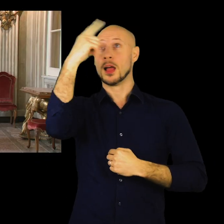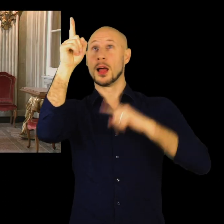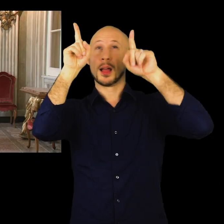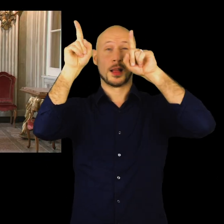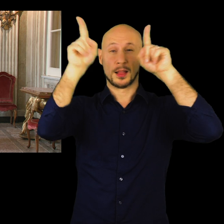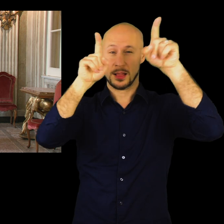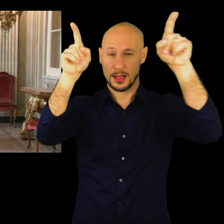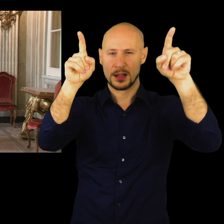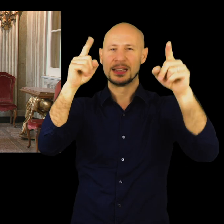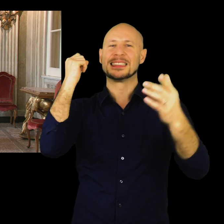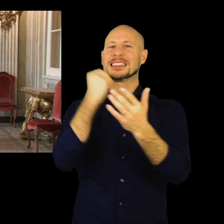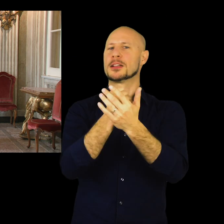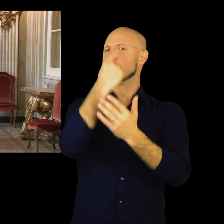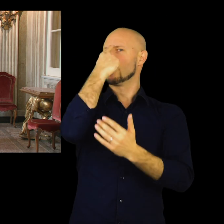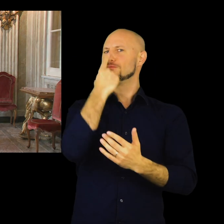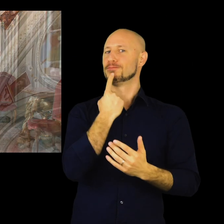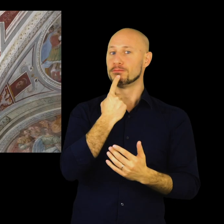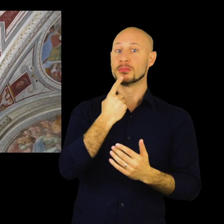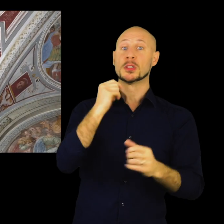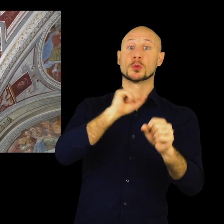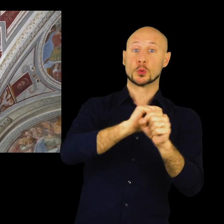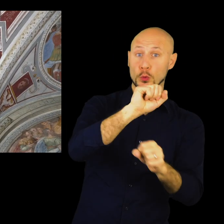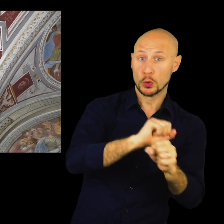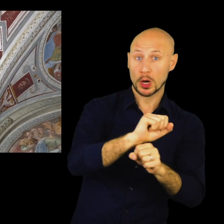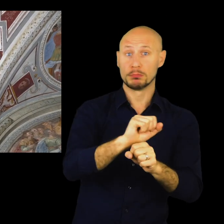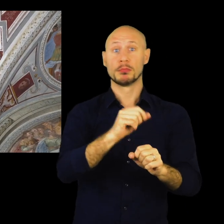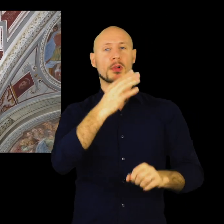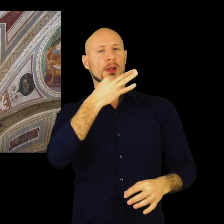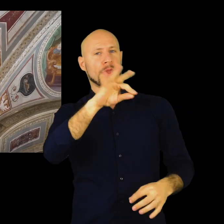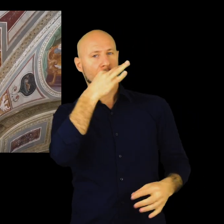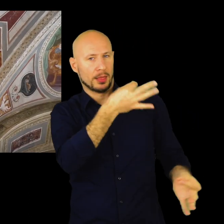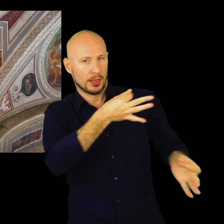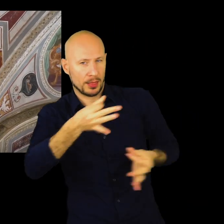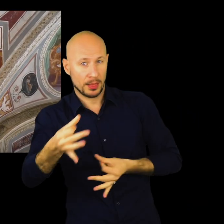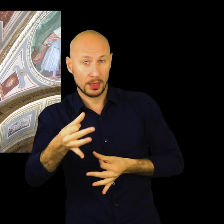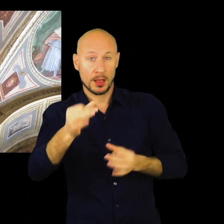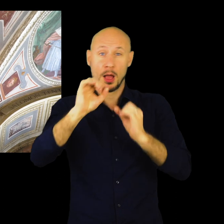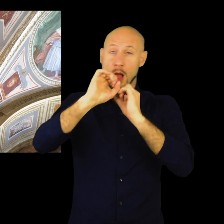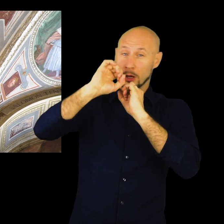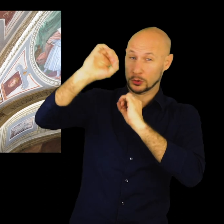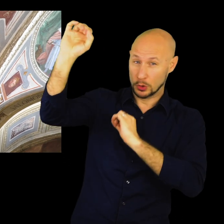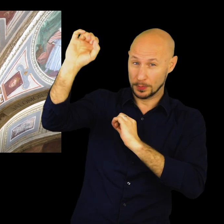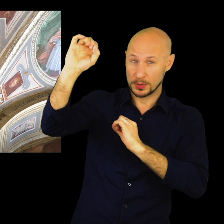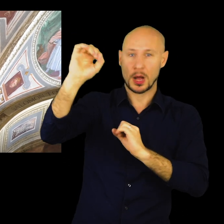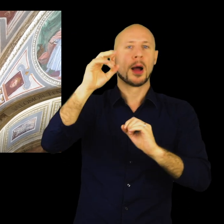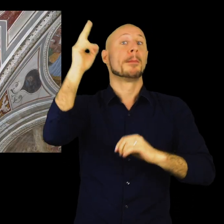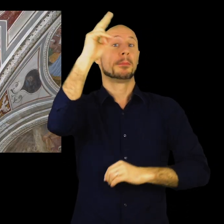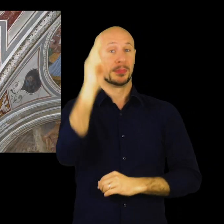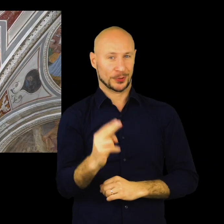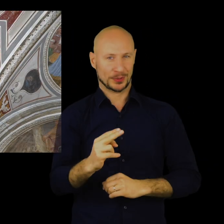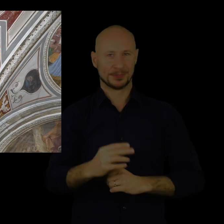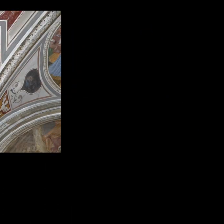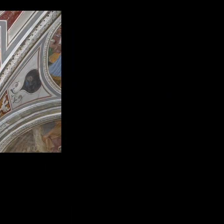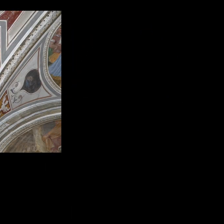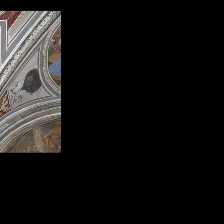vita del re e quattro figure allegoriche. La scultura, l'eloquenza, l'astronomia e la